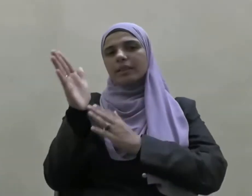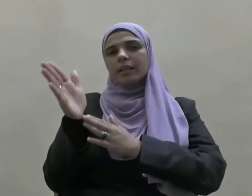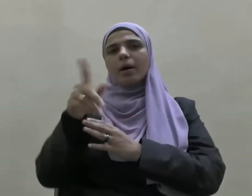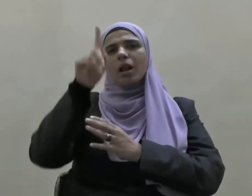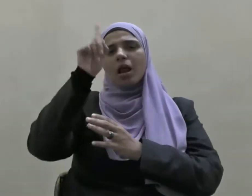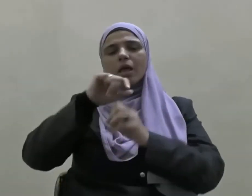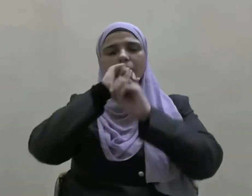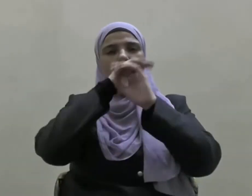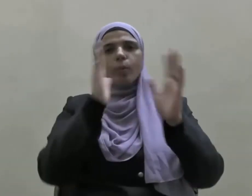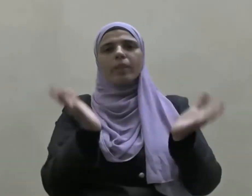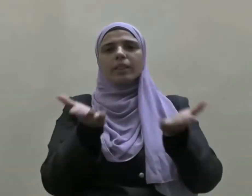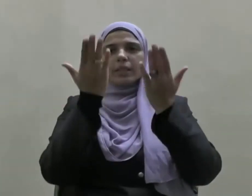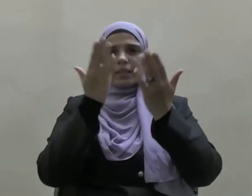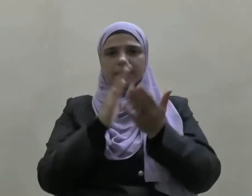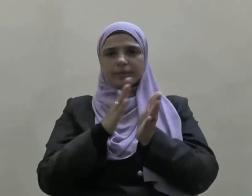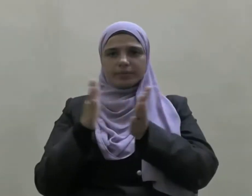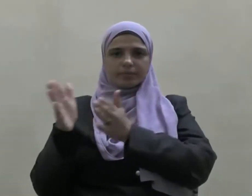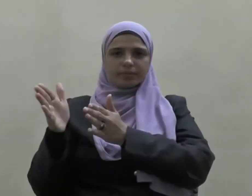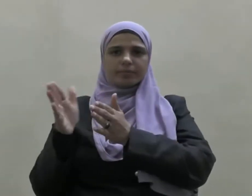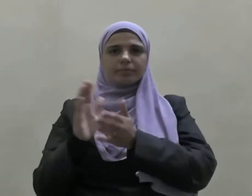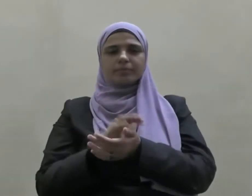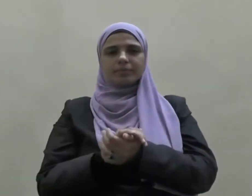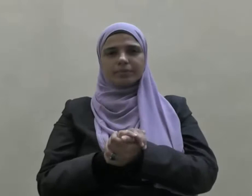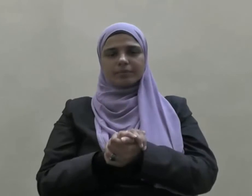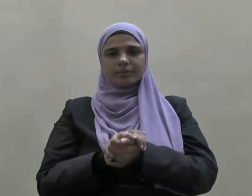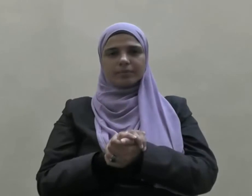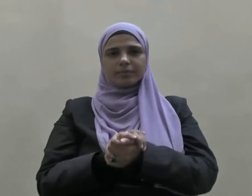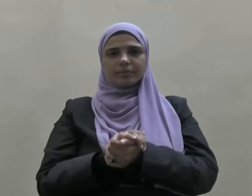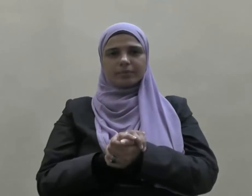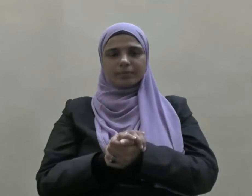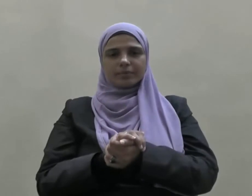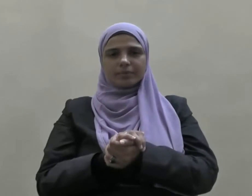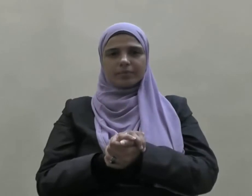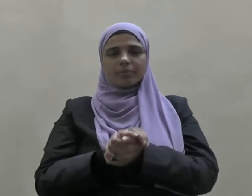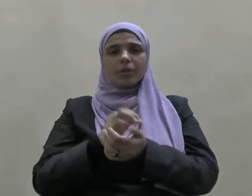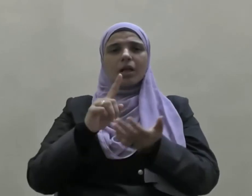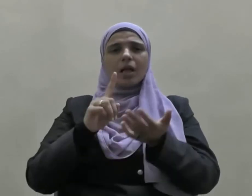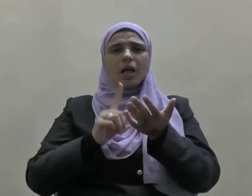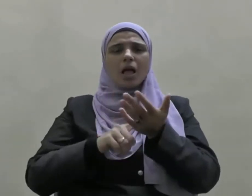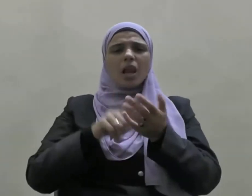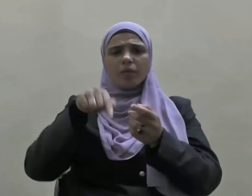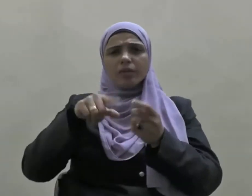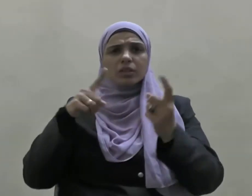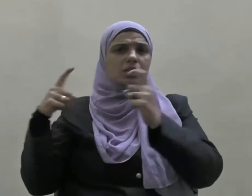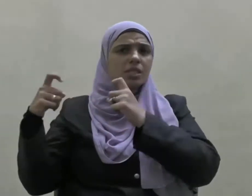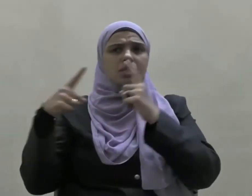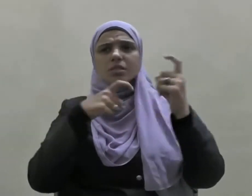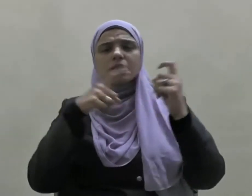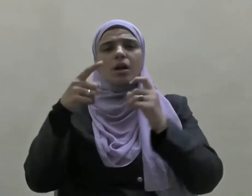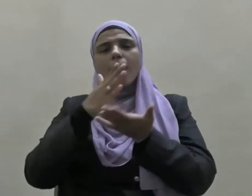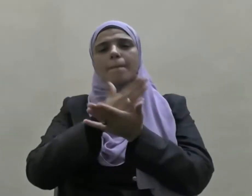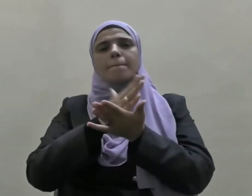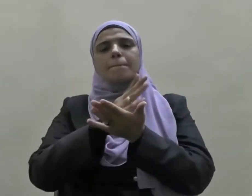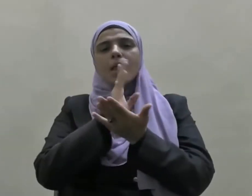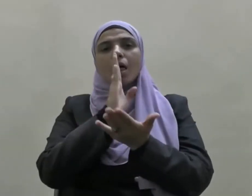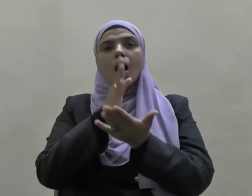تبعهم بإحسان إلى يوم الدين وبعد فإن الصراع بين الحق